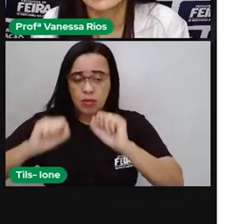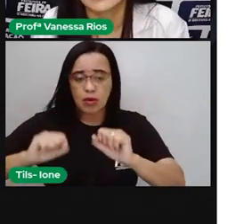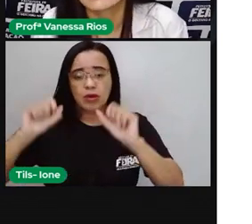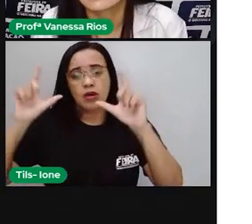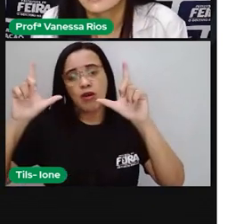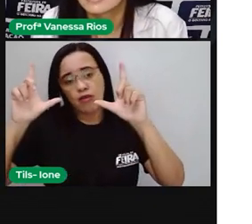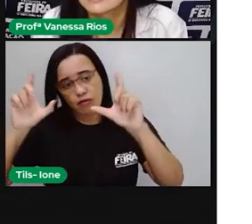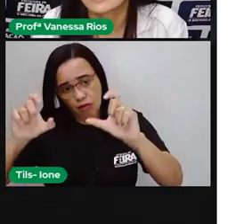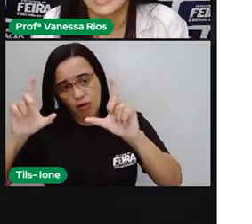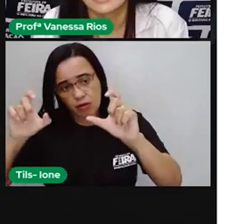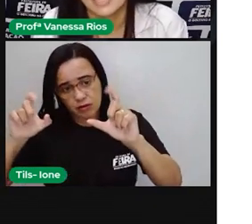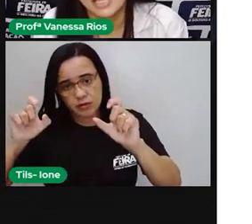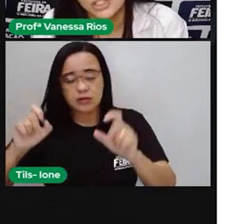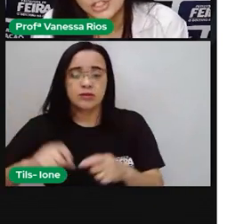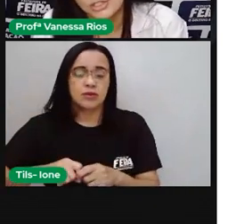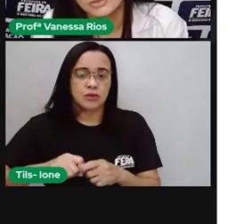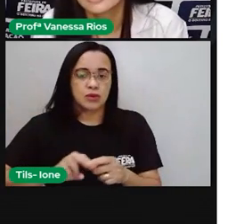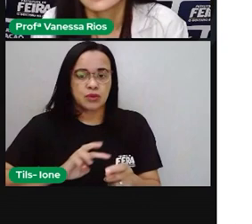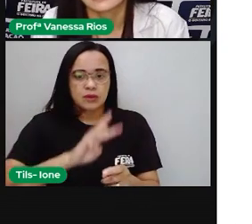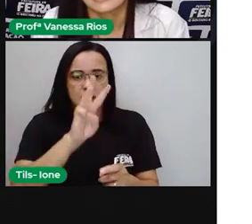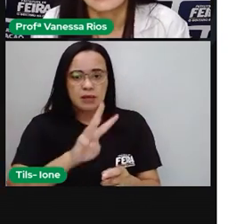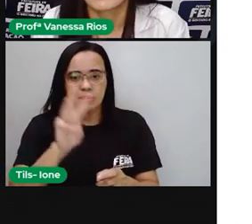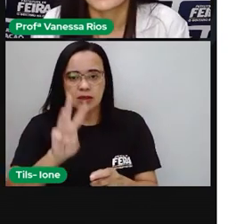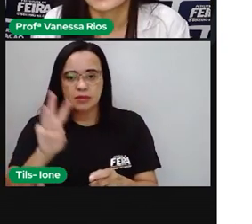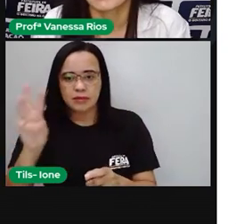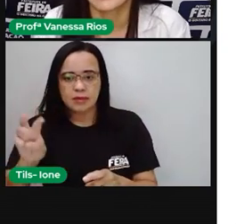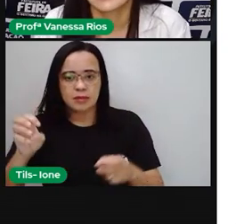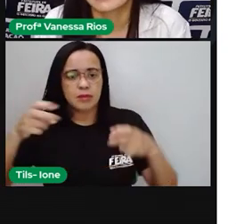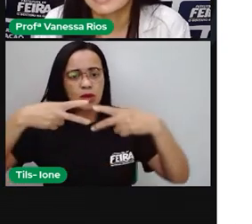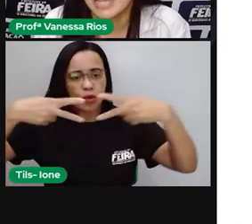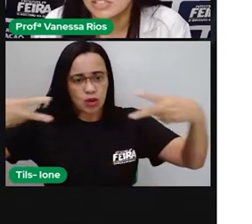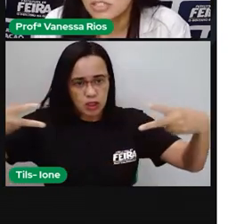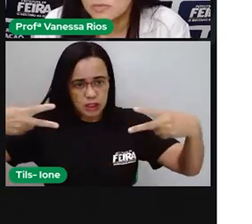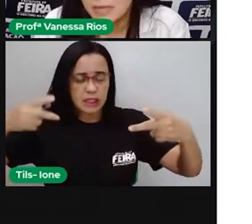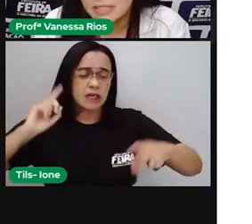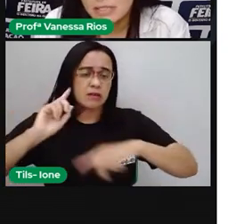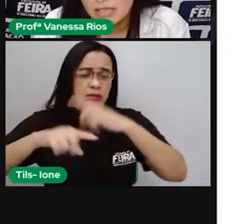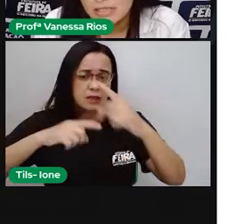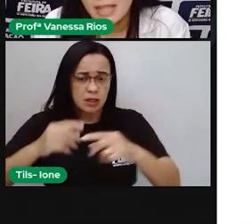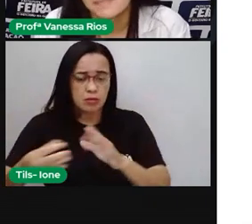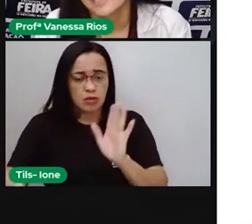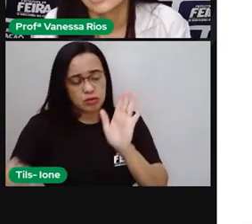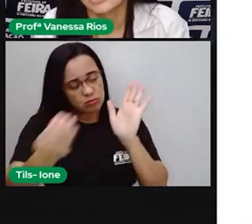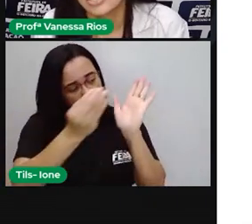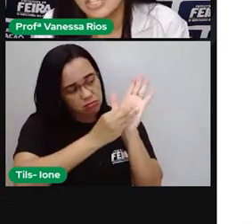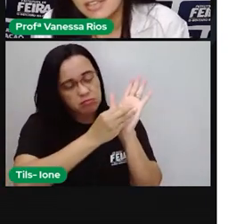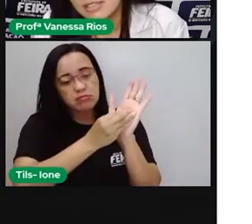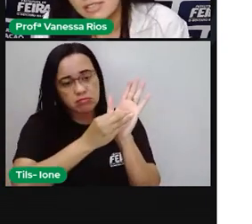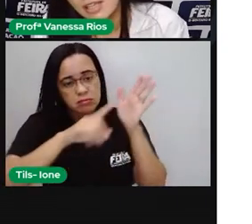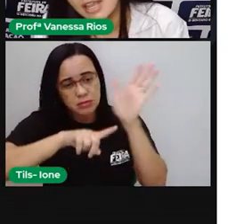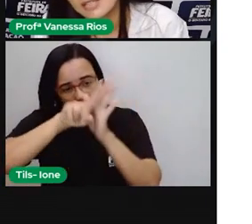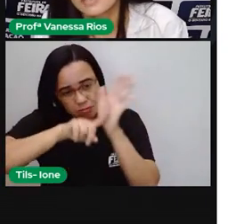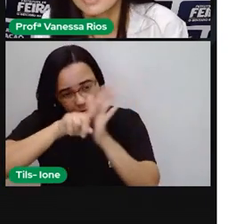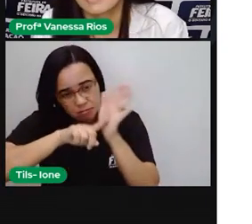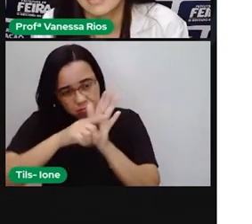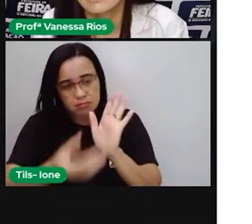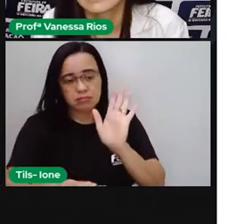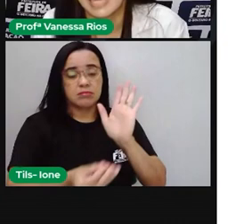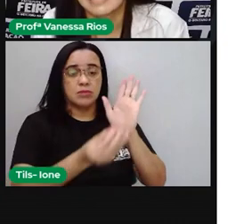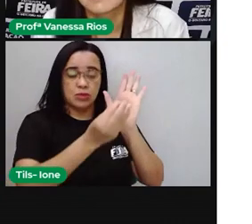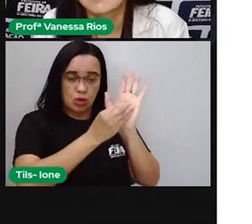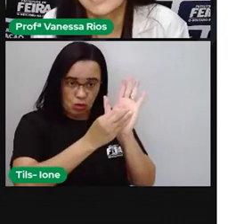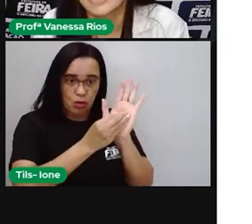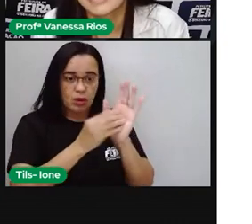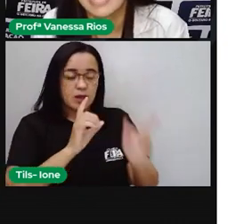para anotar esse endereço aí certinho. E depois você vai lá no site de pesquisa, digita esse endereço, que você vai